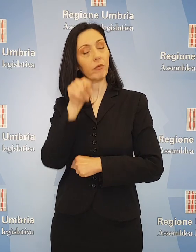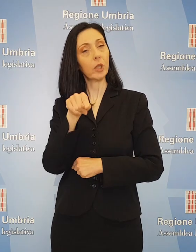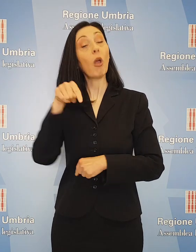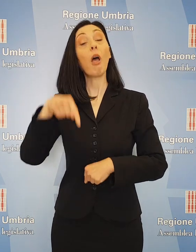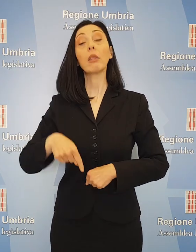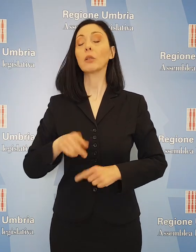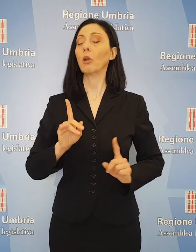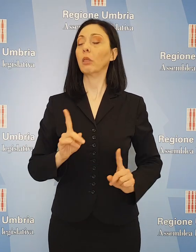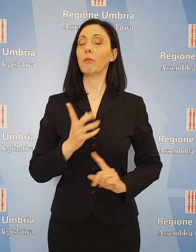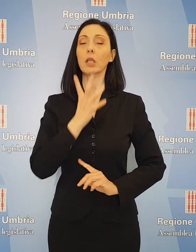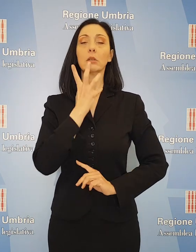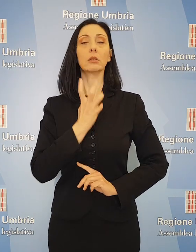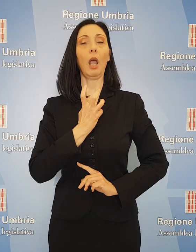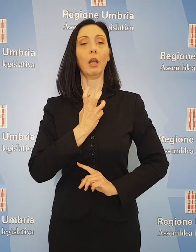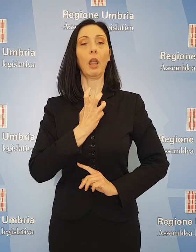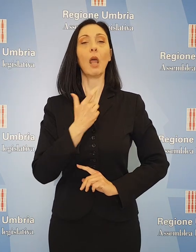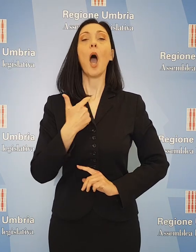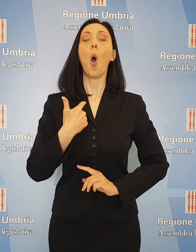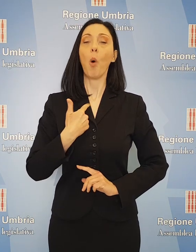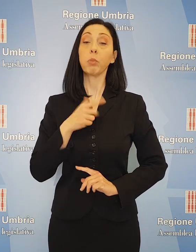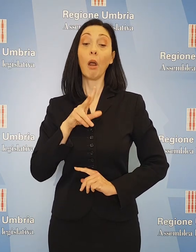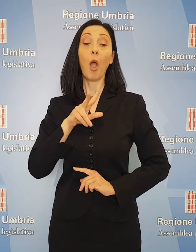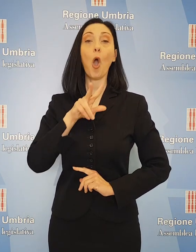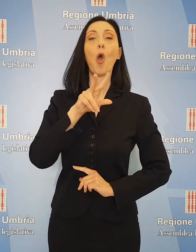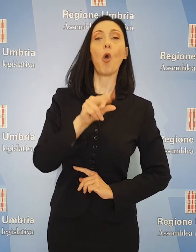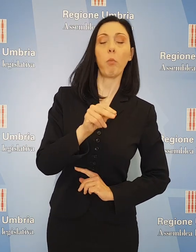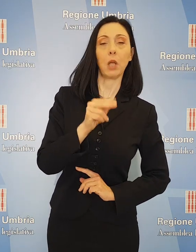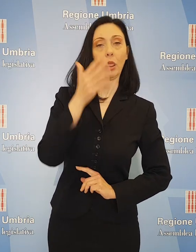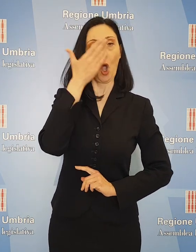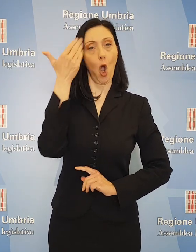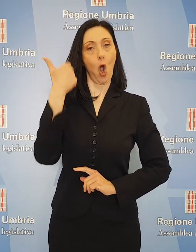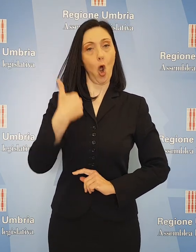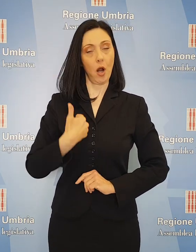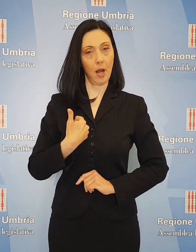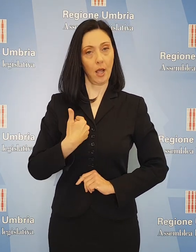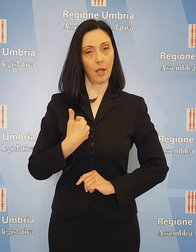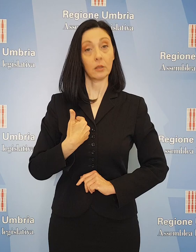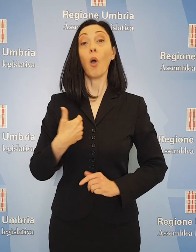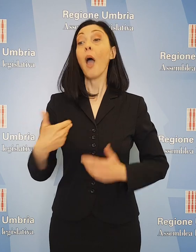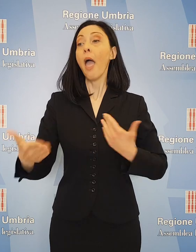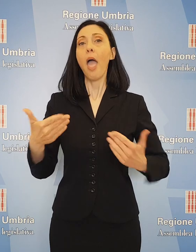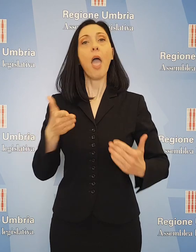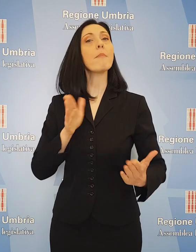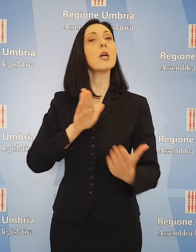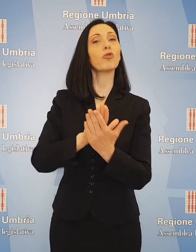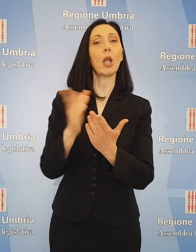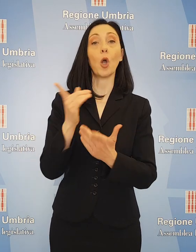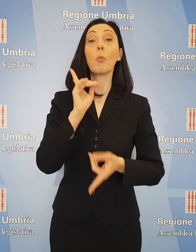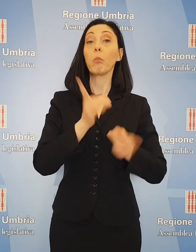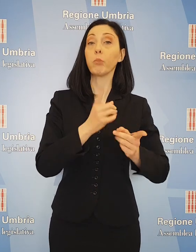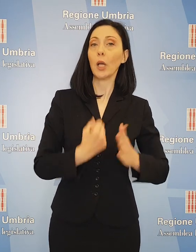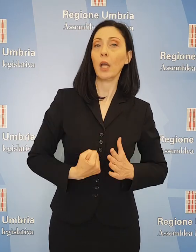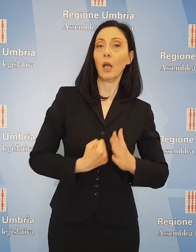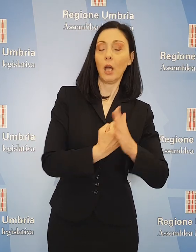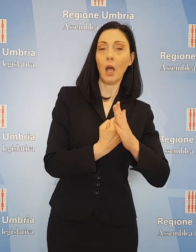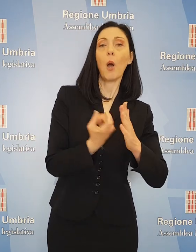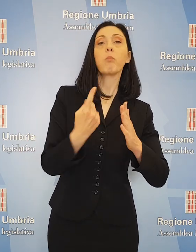ha detto, ci si impone serietà nell'analisi e sobrietà nei commenti. Siamo fronteggiando l'emergenza con politiche di sostegno e